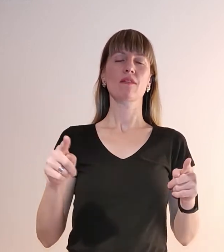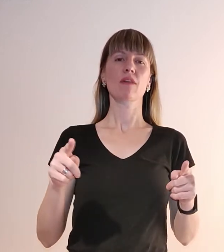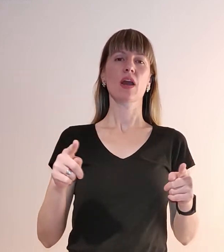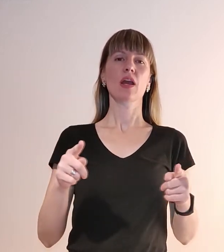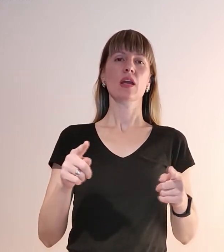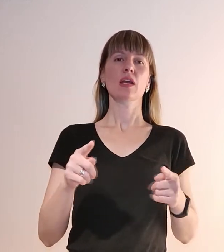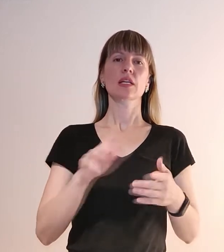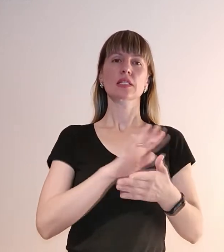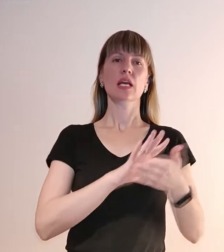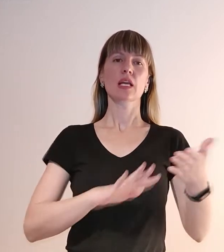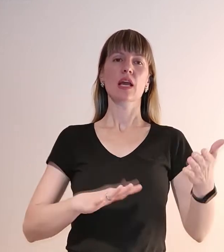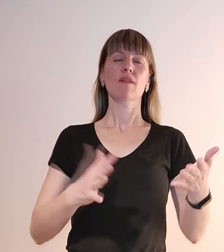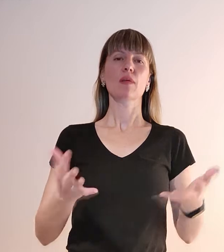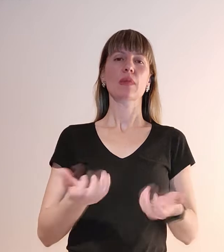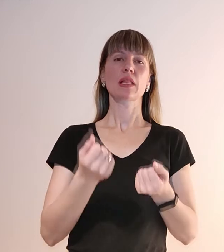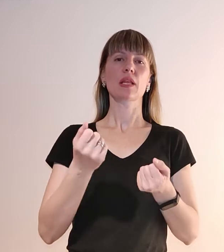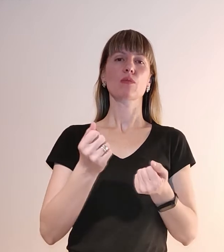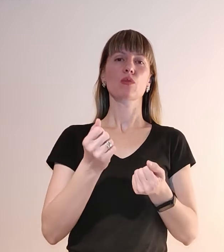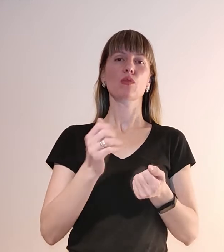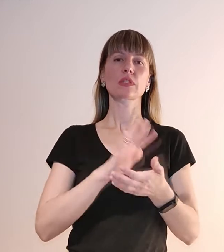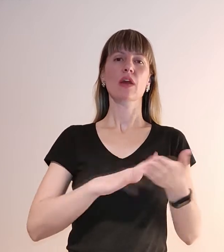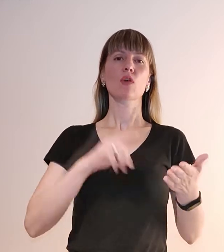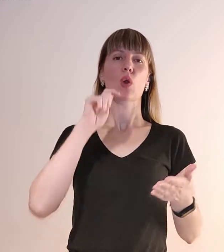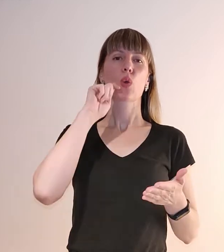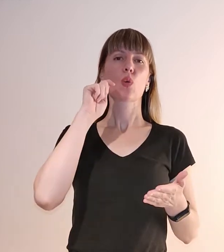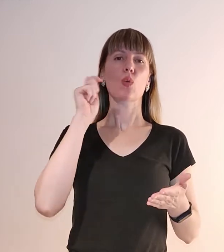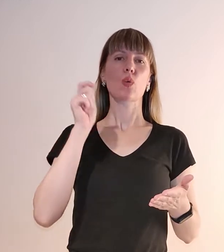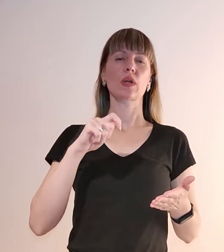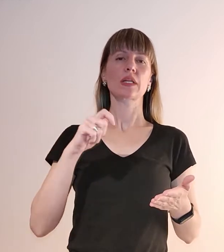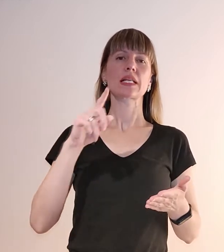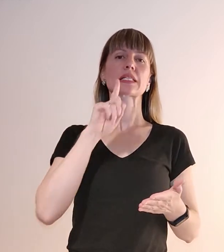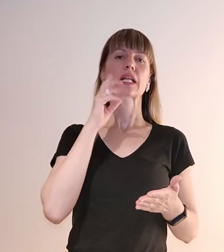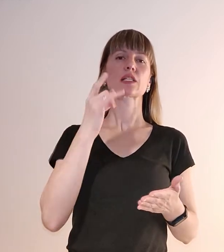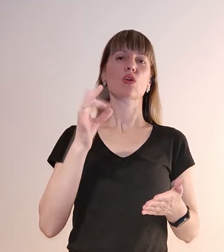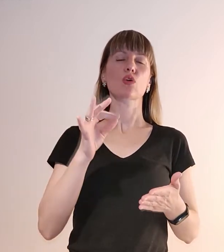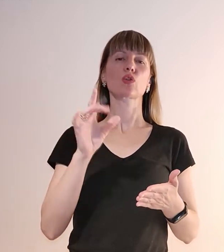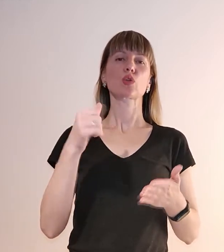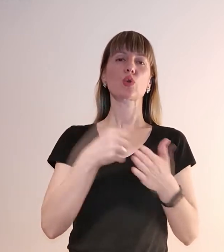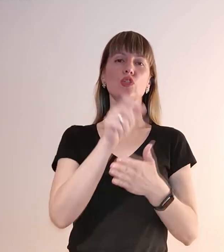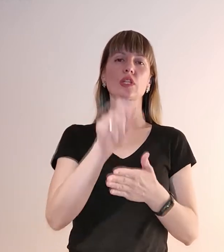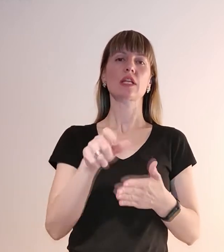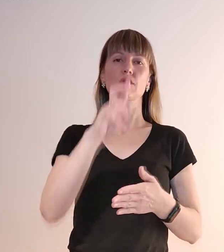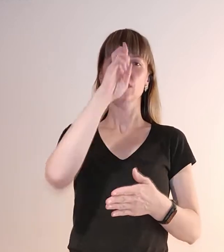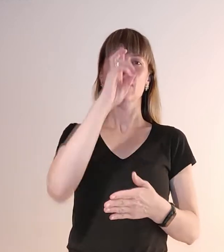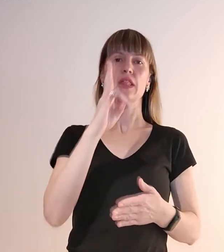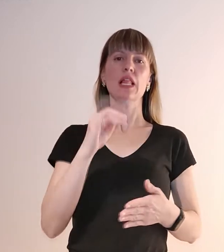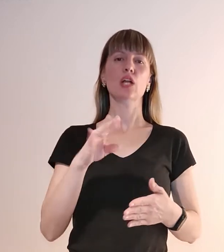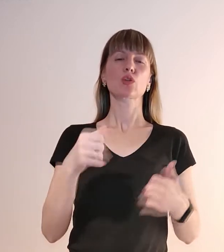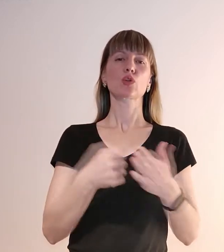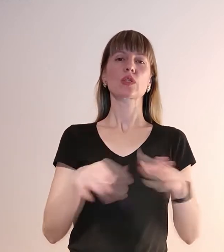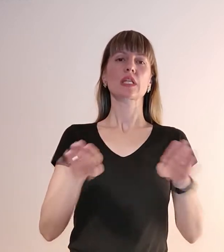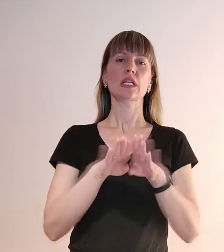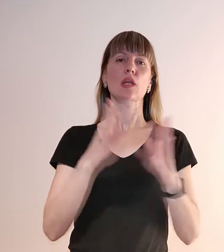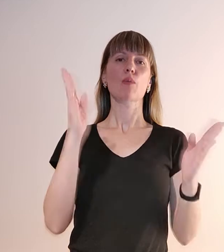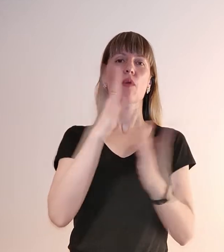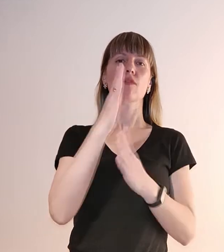підтримку звернення президента України Володимира Зеленського до членів держави НАТО щодо закриття повітряного простору над нашою